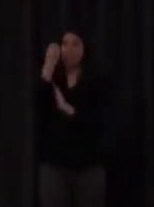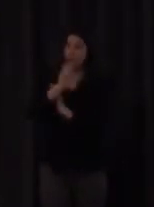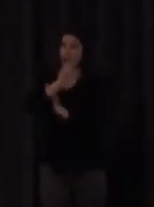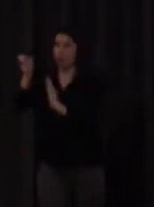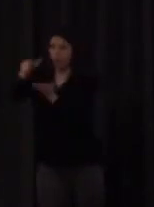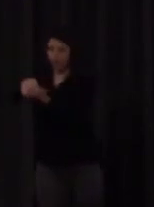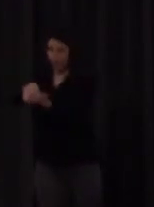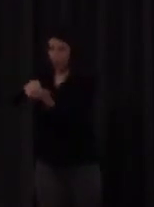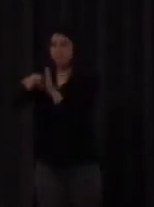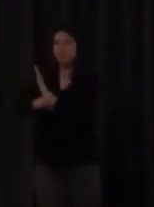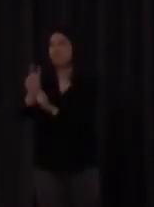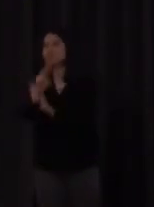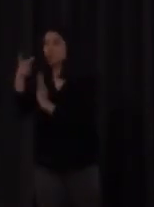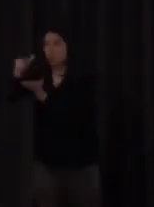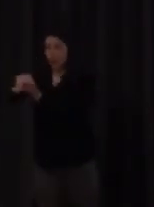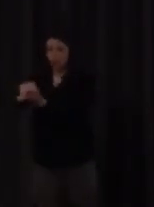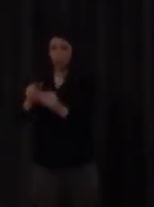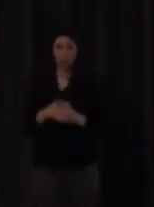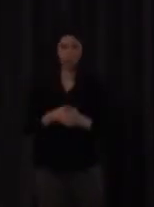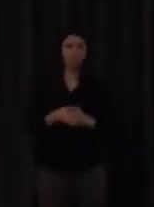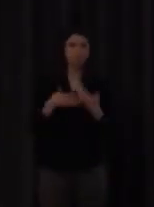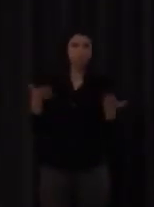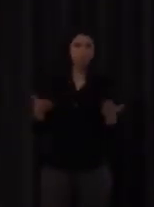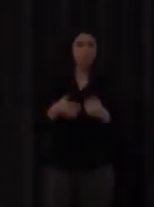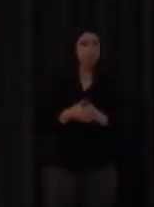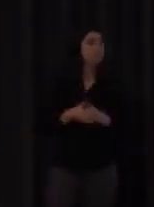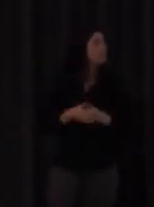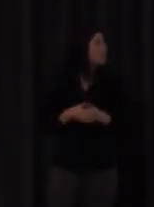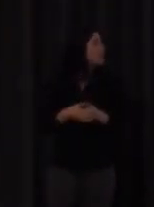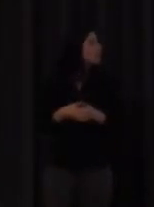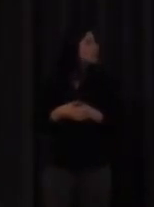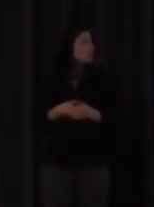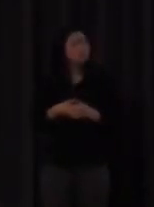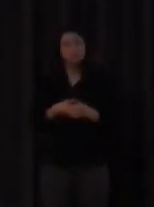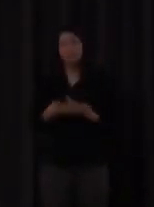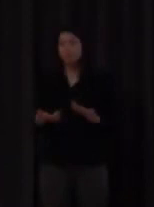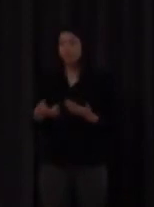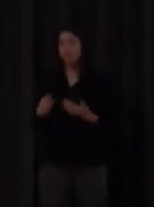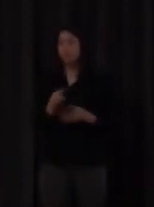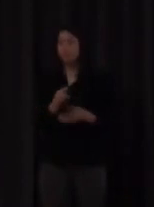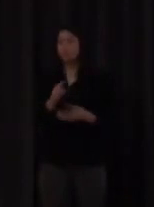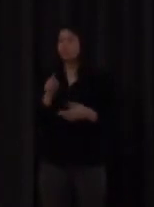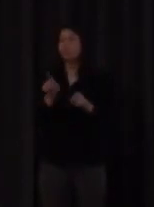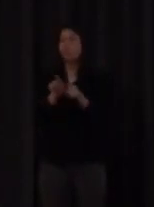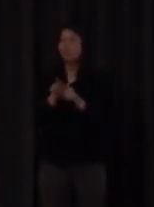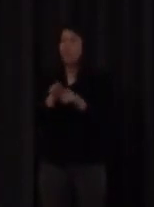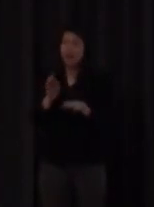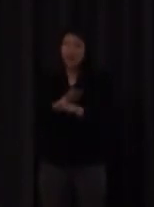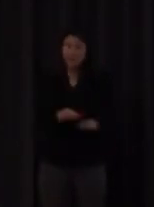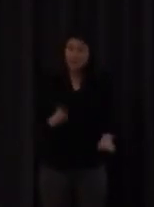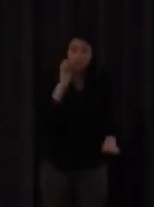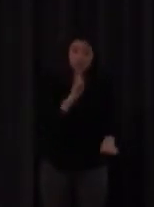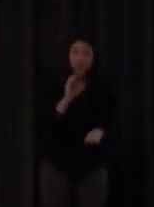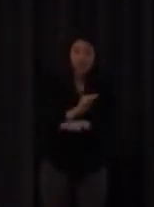una segunda lengua por tanto es mucho más válido el material de enseñanza de español para extranjeros que